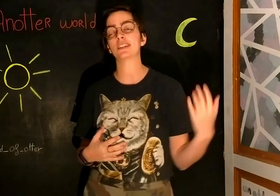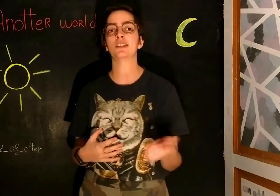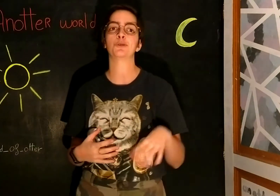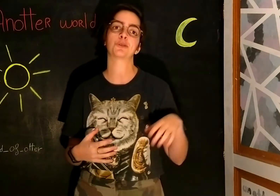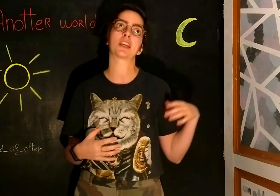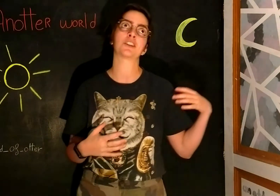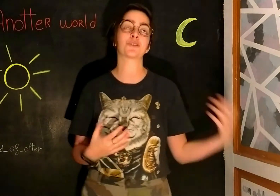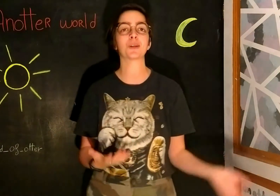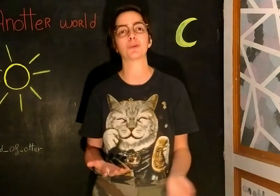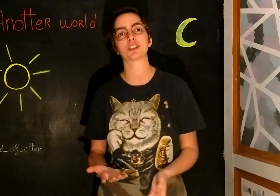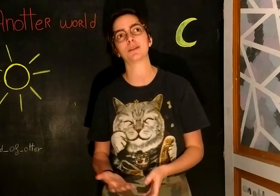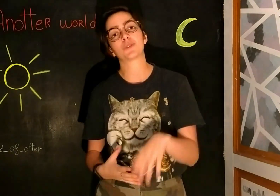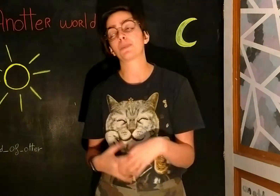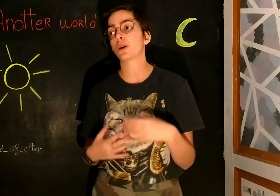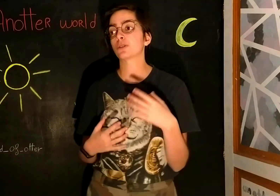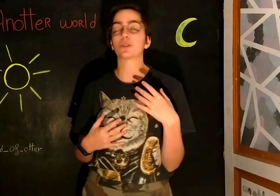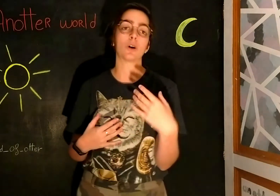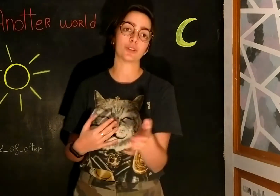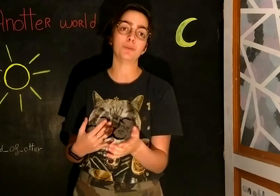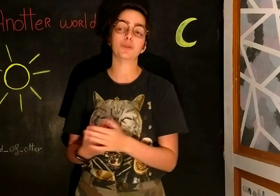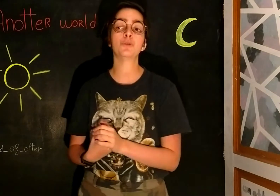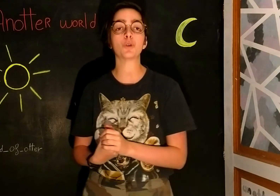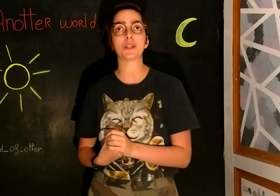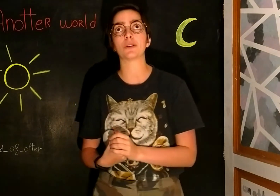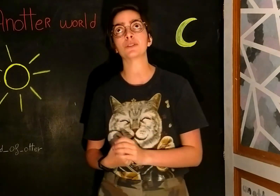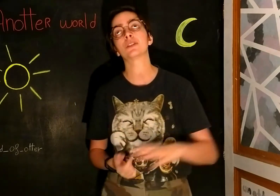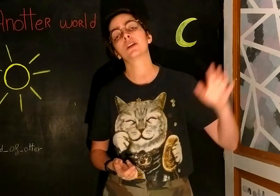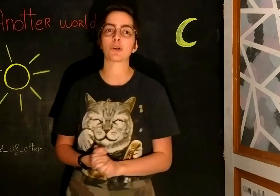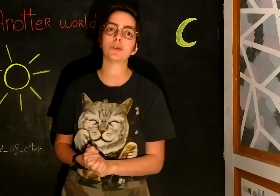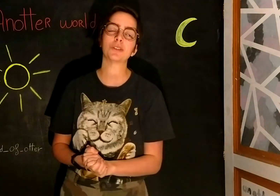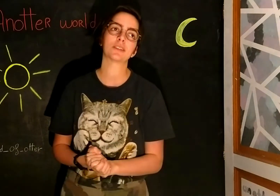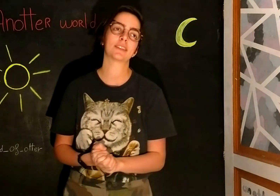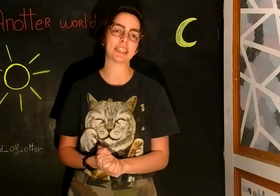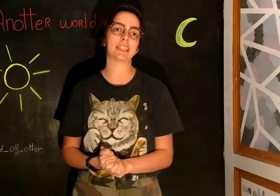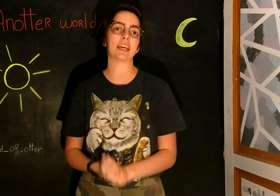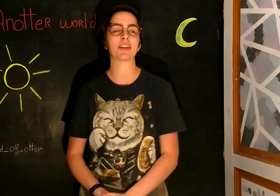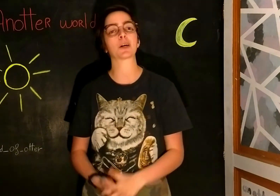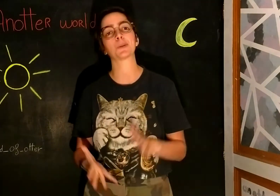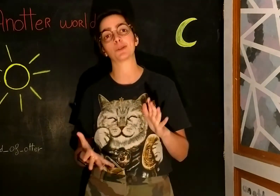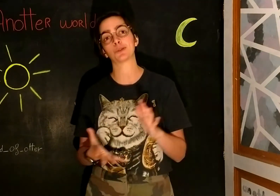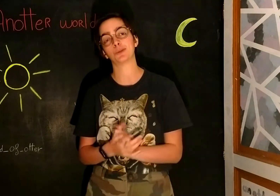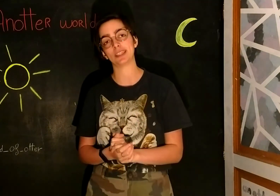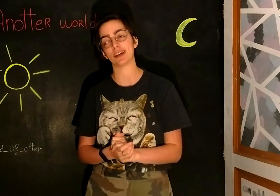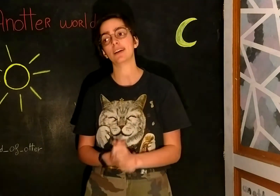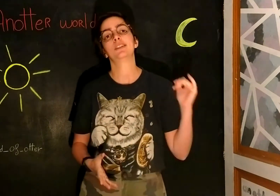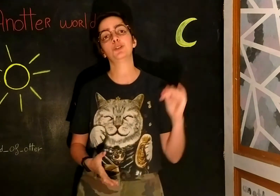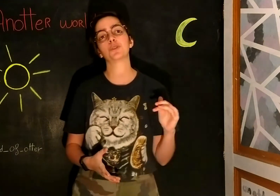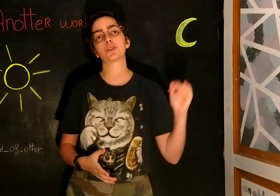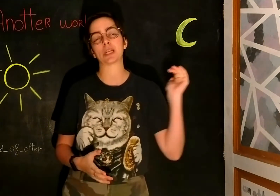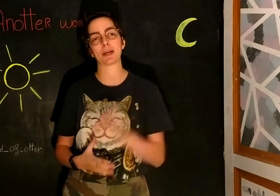l'année jusqu'à janvier prochain, on va apprendre ensemble une compétence. Ça commence cette année avec la compétence du dessin. Si tu veux que j